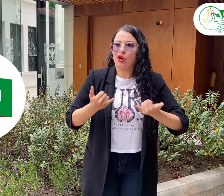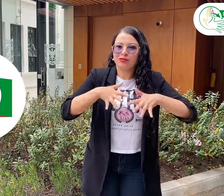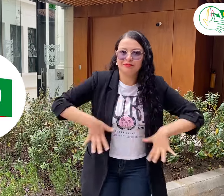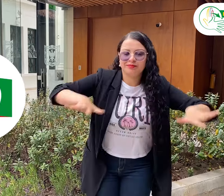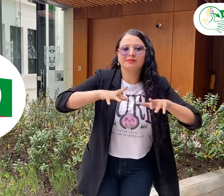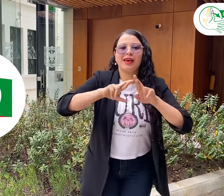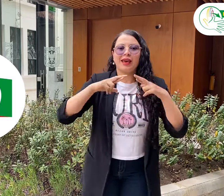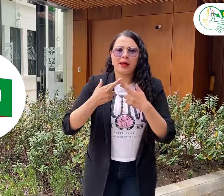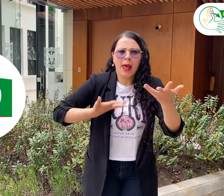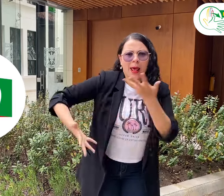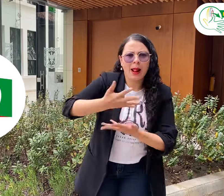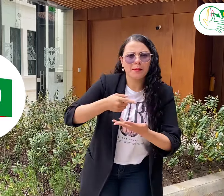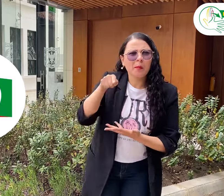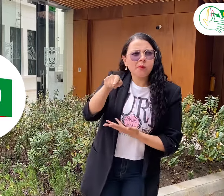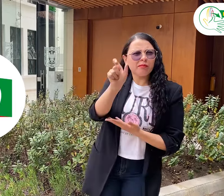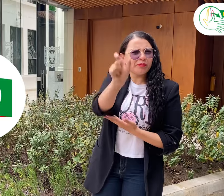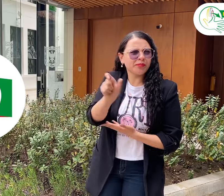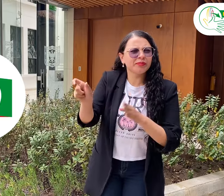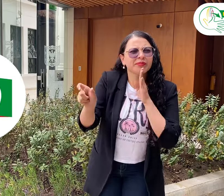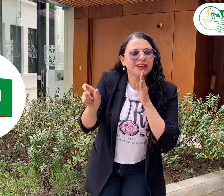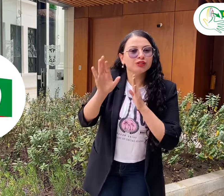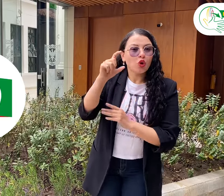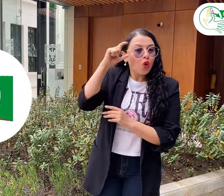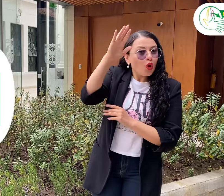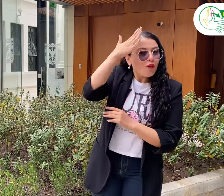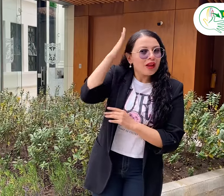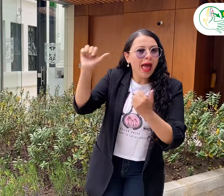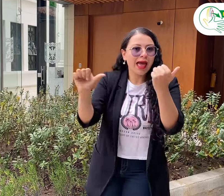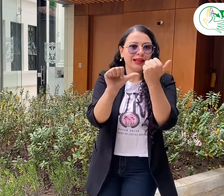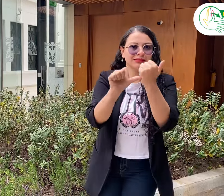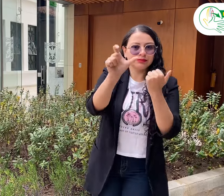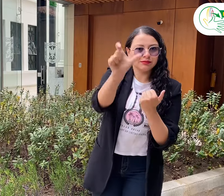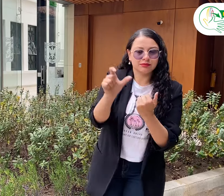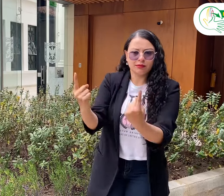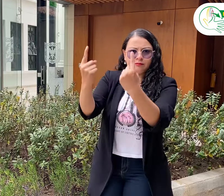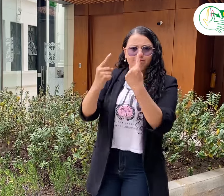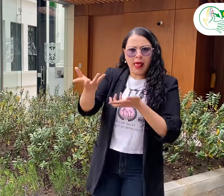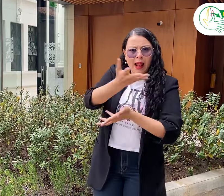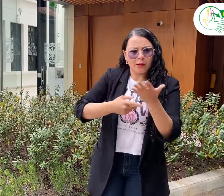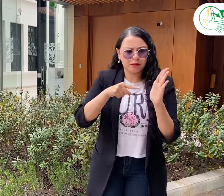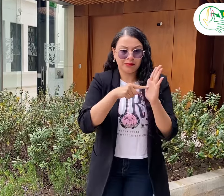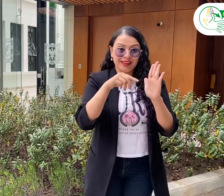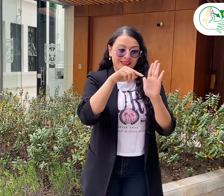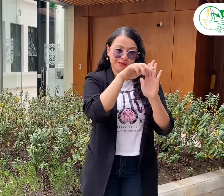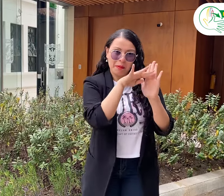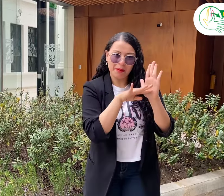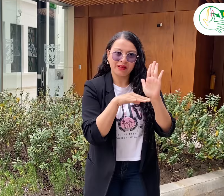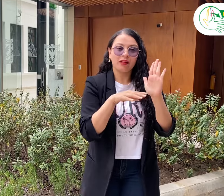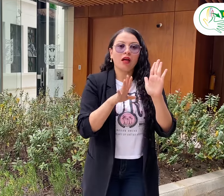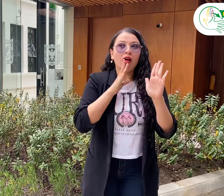participando en la reunión de hoy. Dentro de los asistentes estaban asesores de Oviedo, quienes estuvieron atentos a los aportes que planteamos